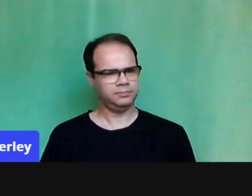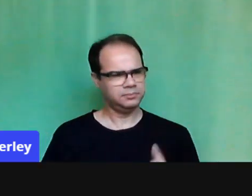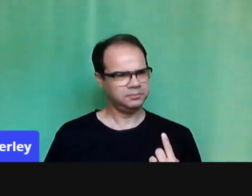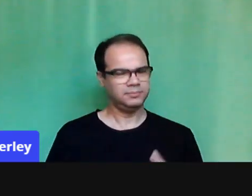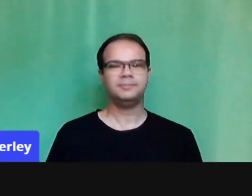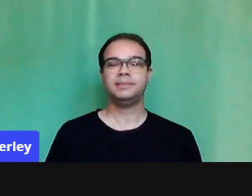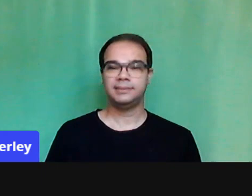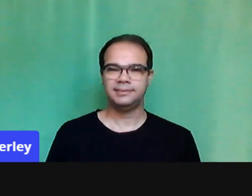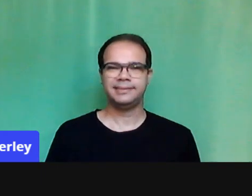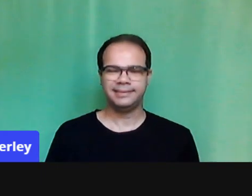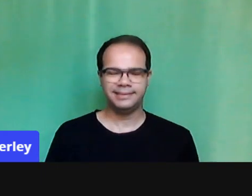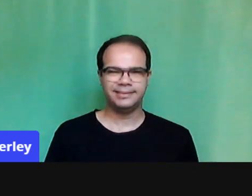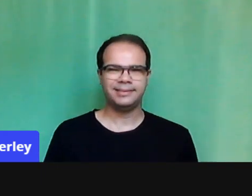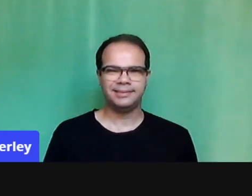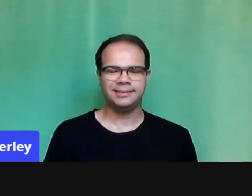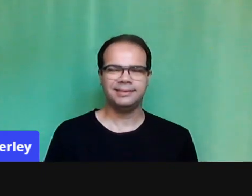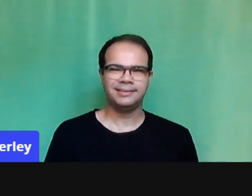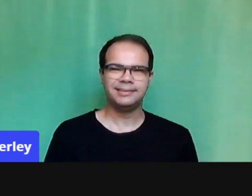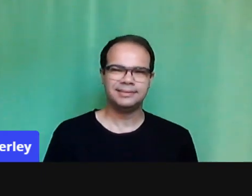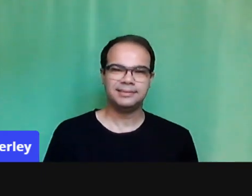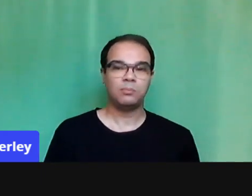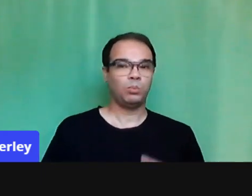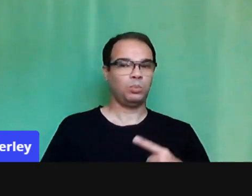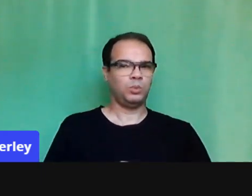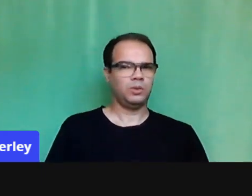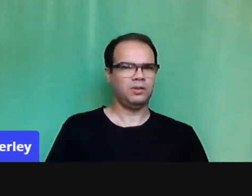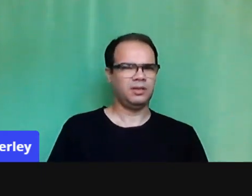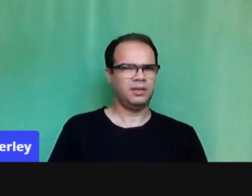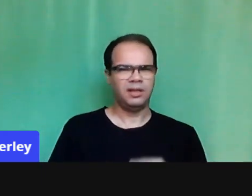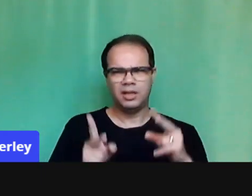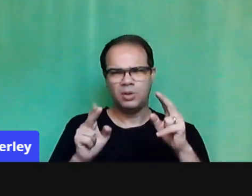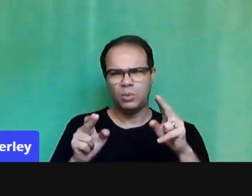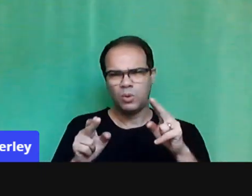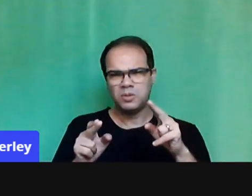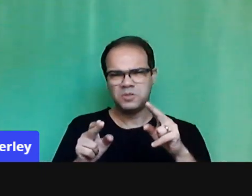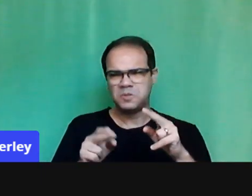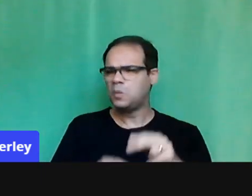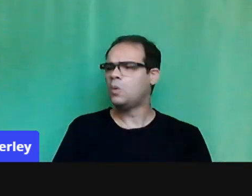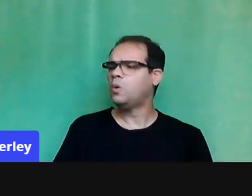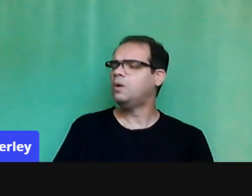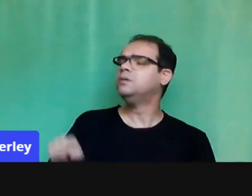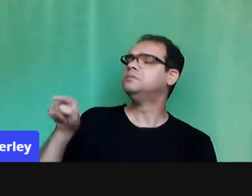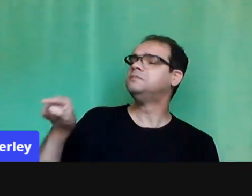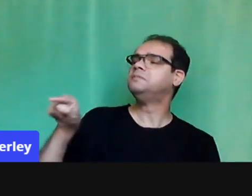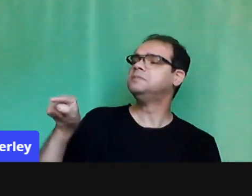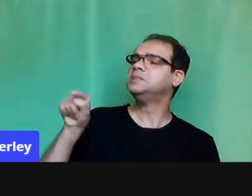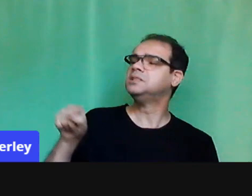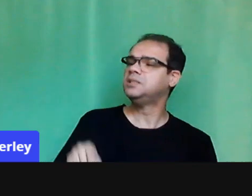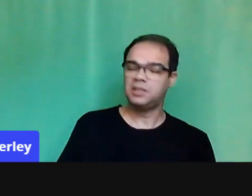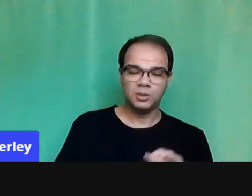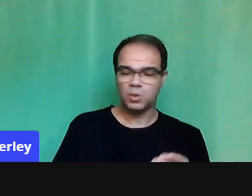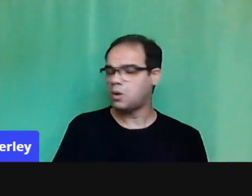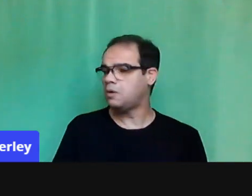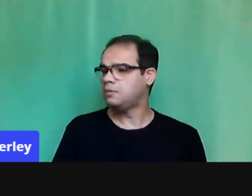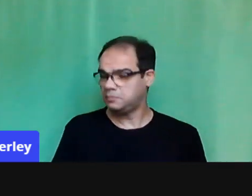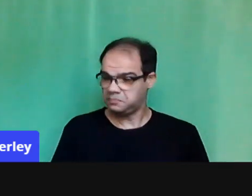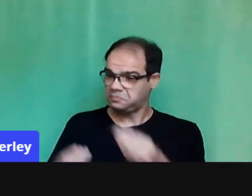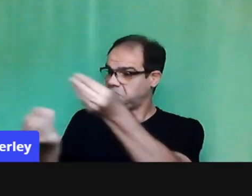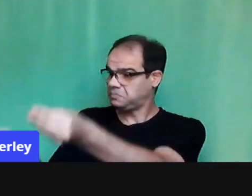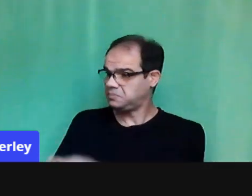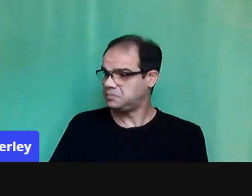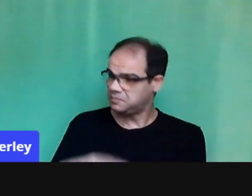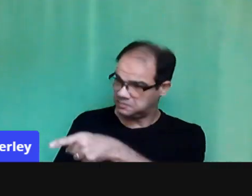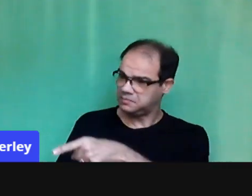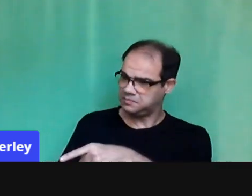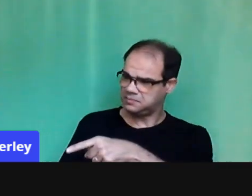Desafiar o meu aluno o tempo todo para que ele, porque se ele pega uma atividade que ele consegue realizar sempre, qual o desafio, né? Qual a